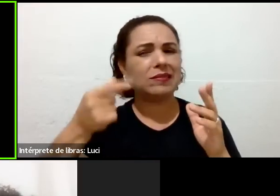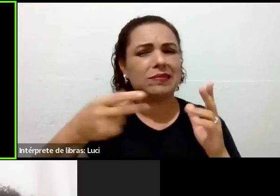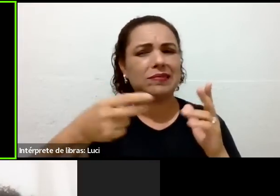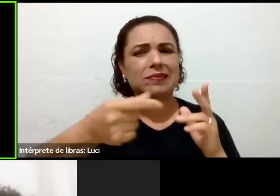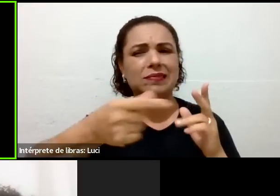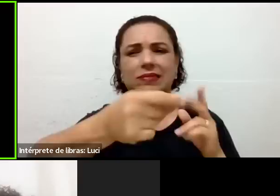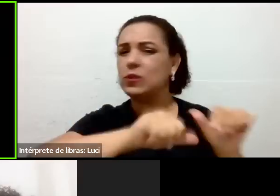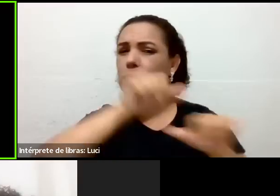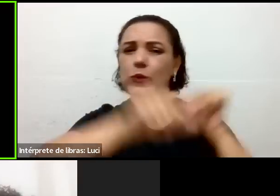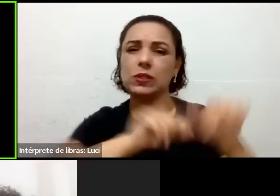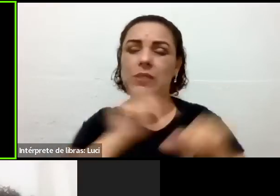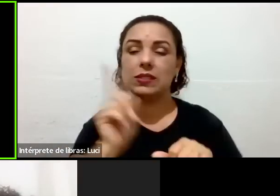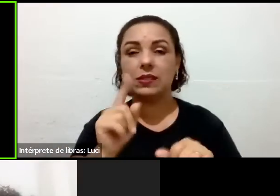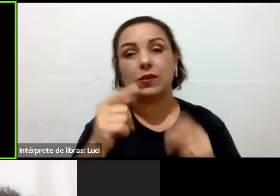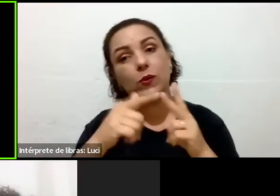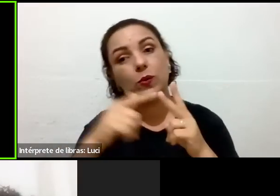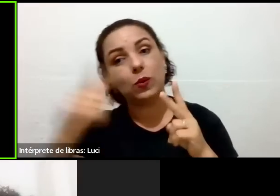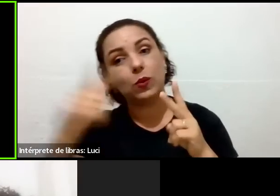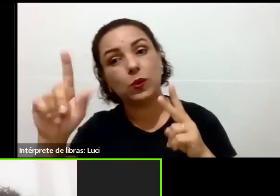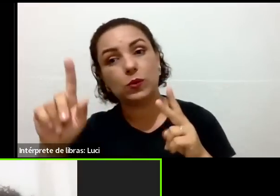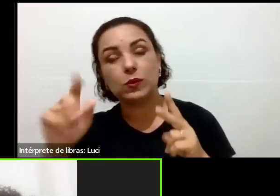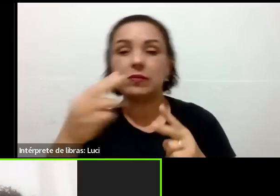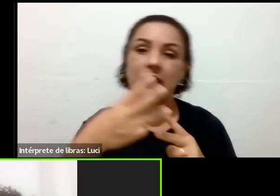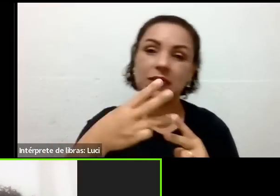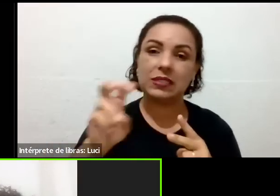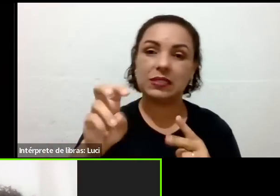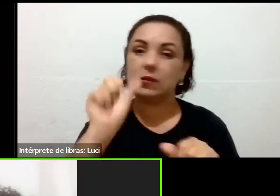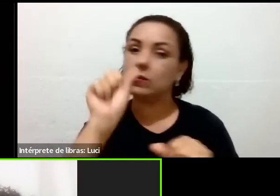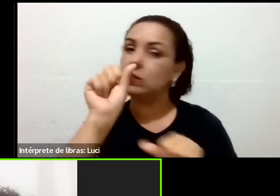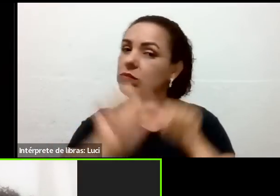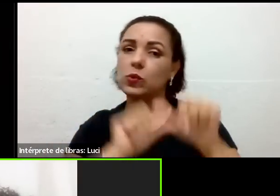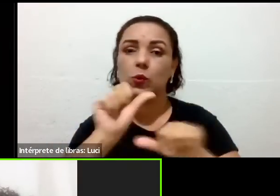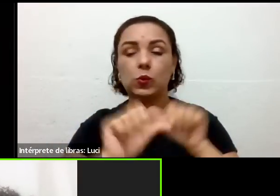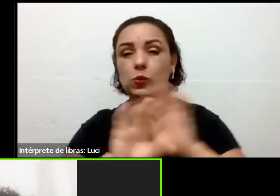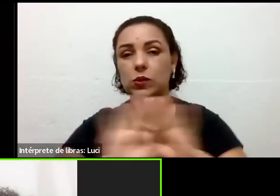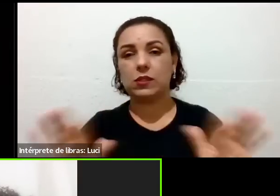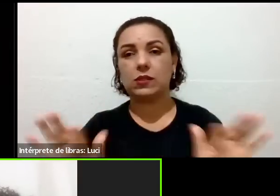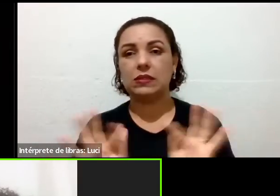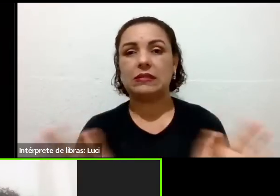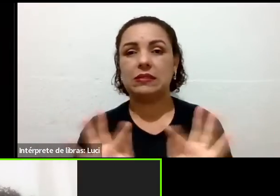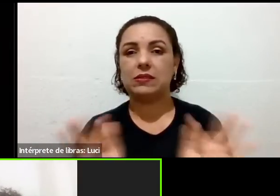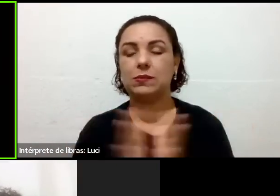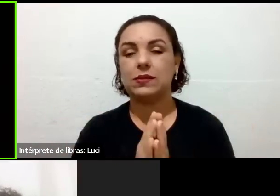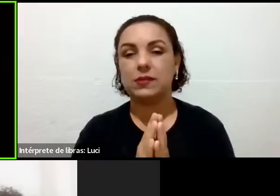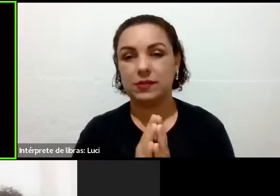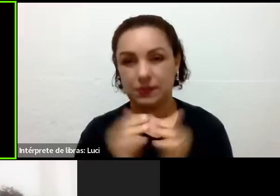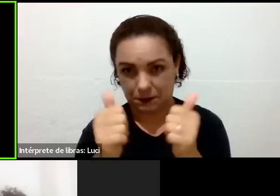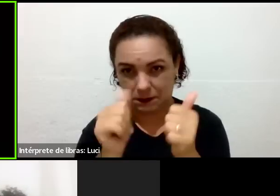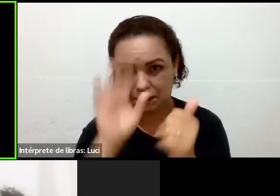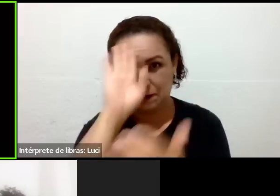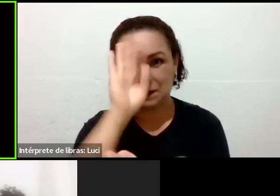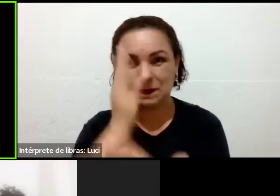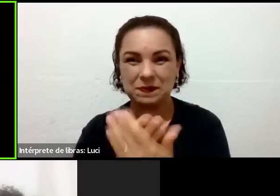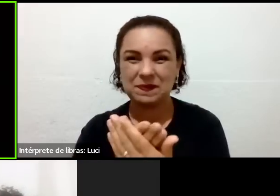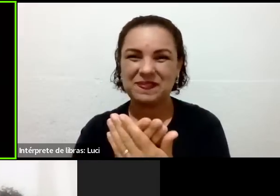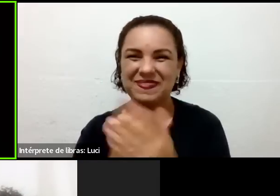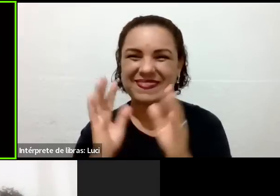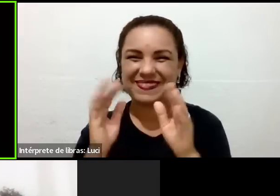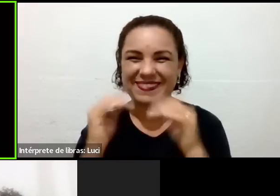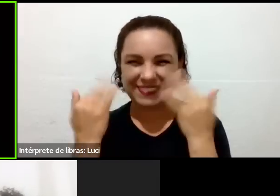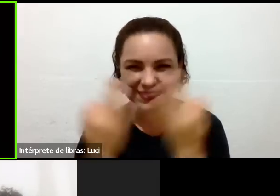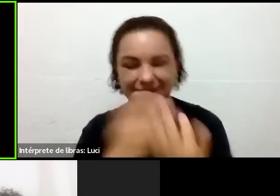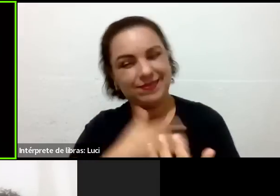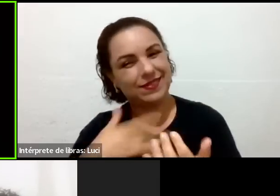5, então vale a pena o investimento, acredite, viu? Chegou a sua vez agora de levar a saúde para a sua família, combinado?